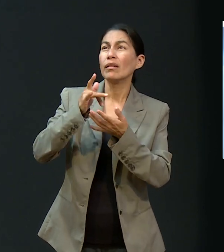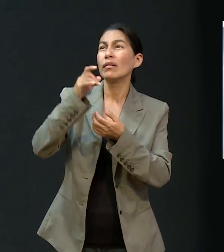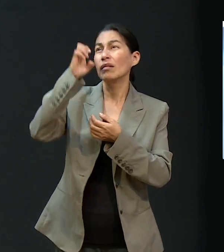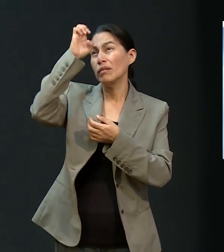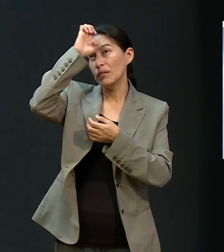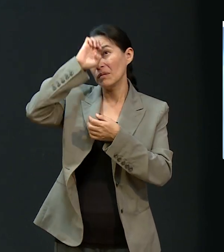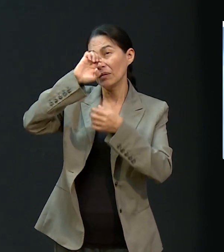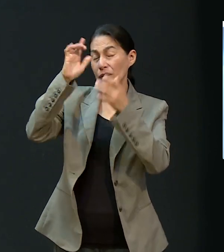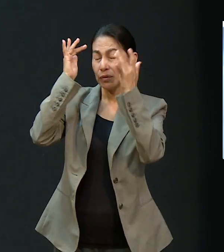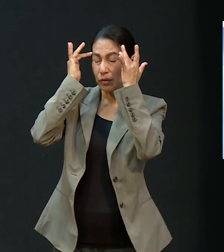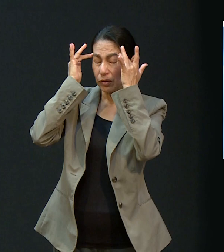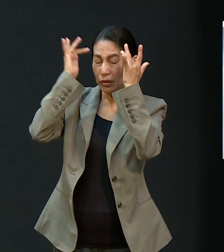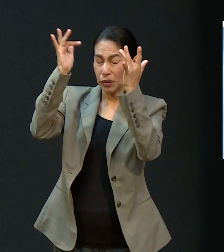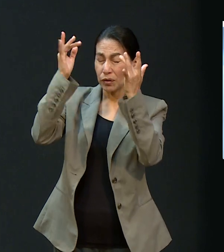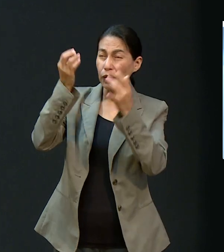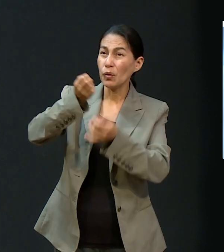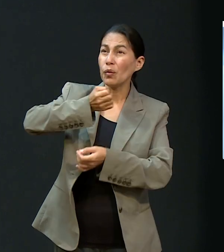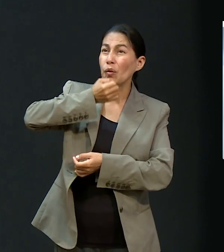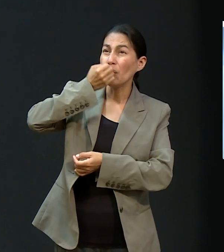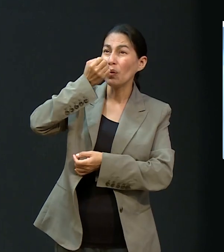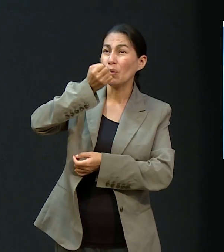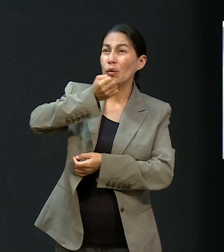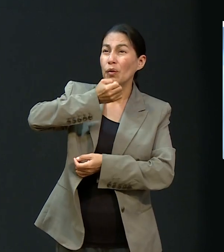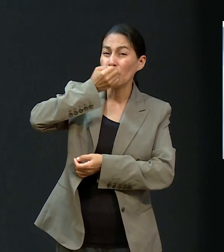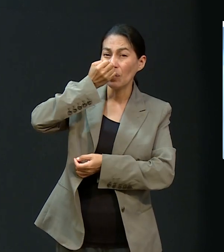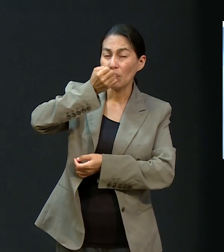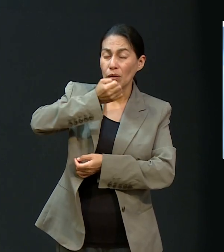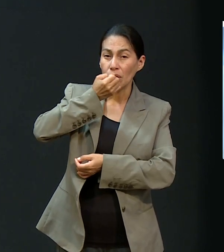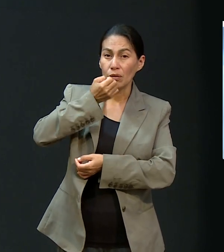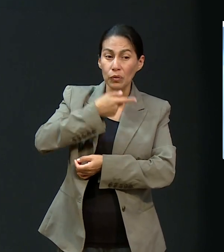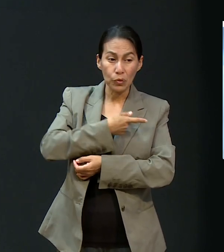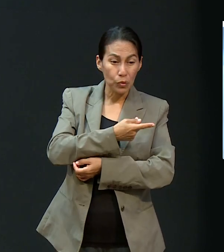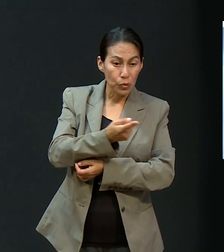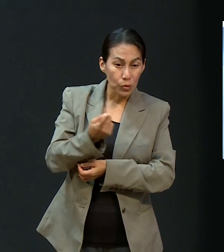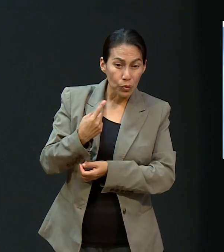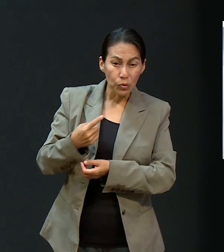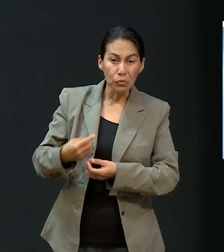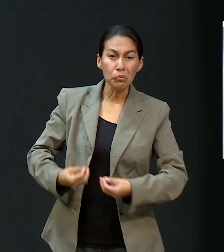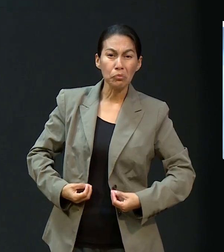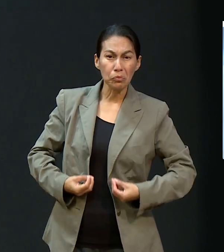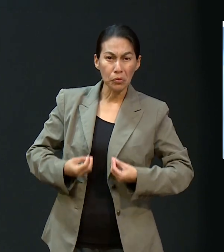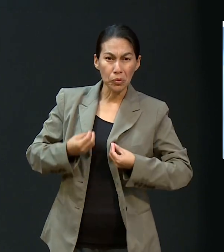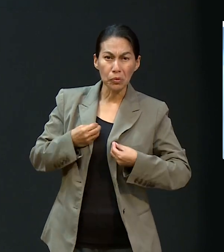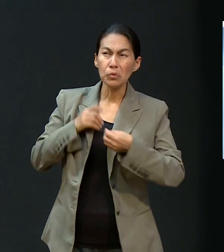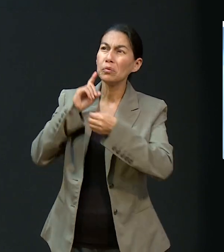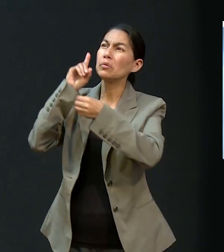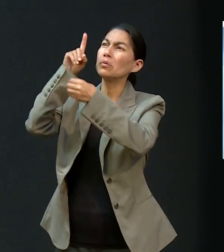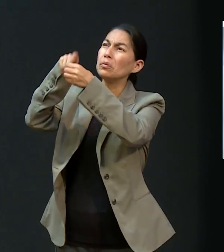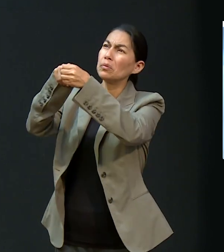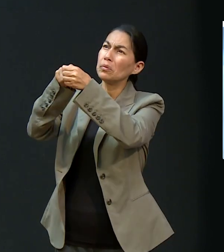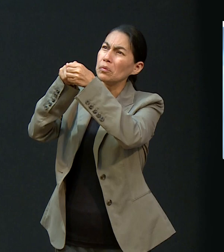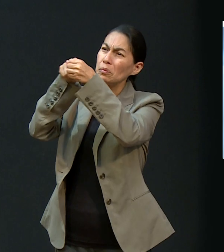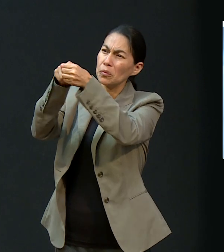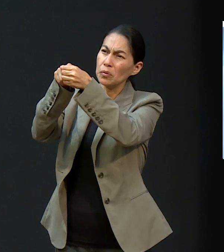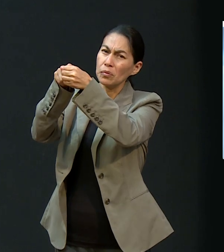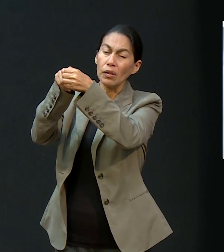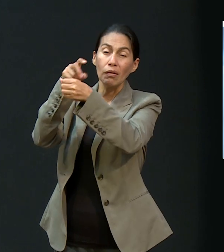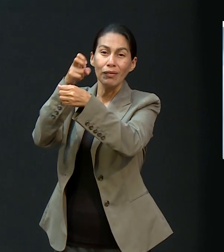en oración. Esa vida de dependencia nos da la victoria ante cualquier cosa que se